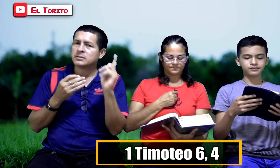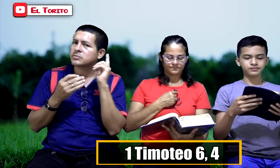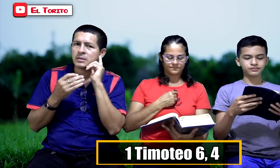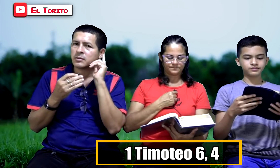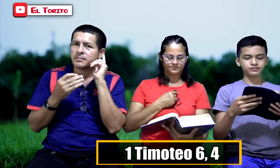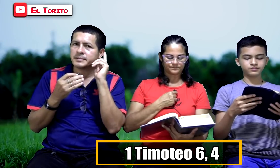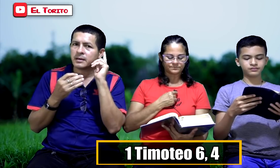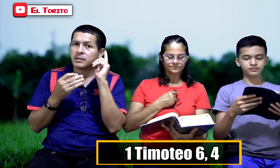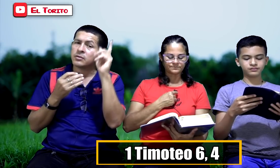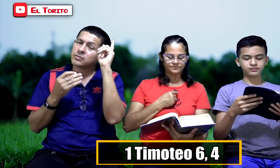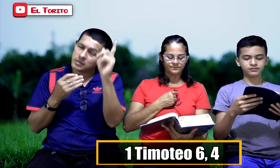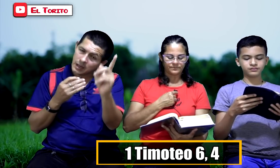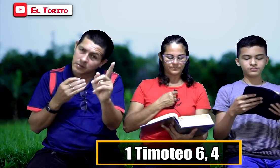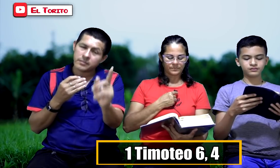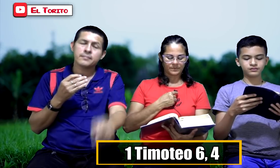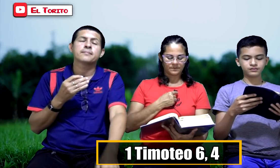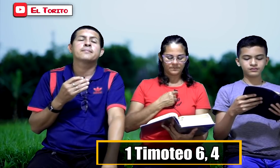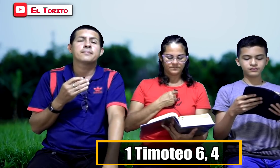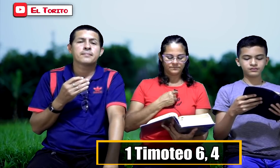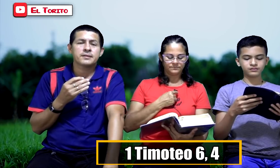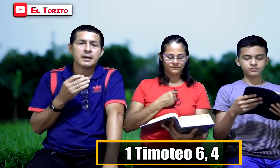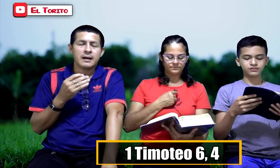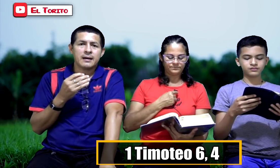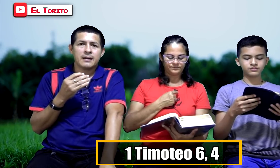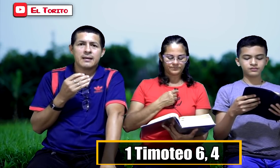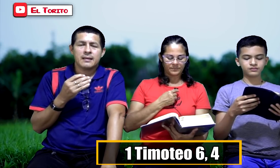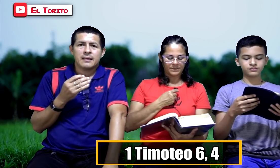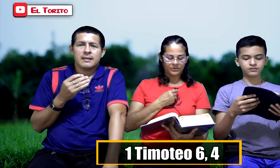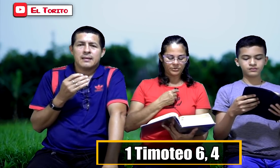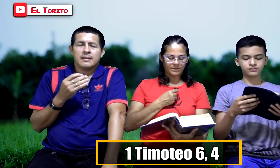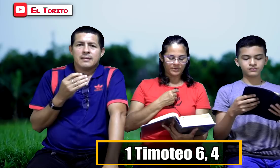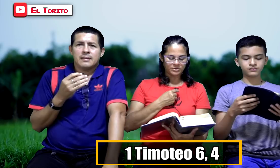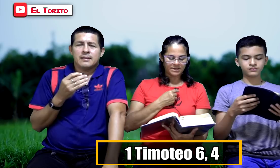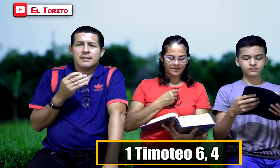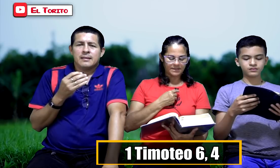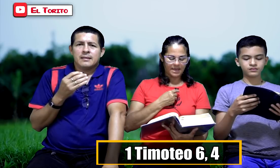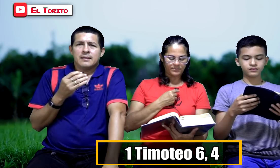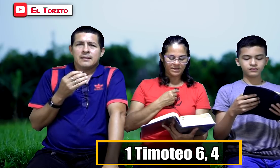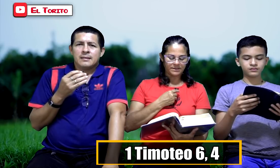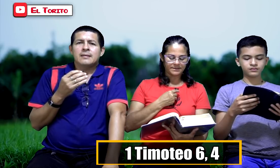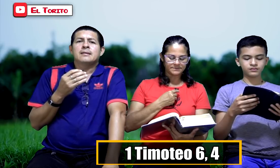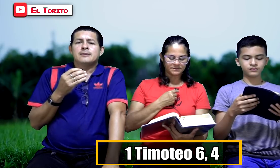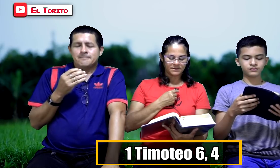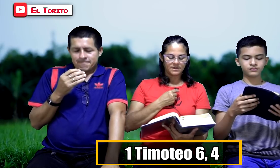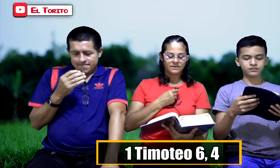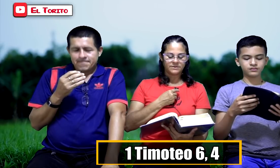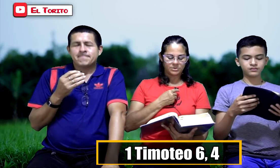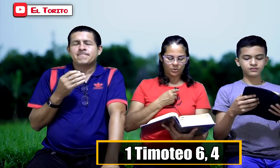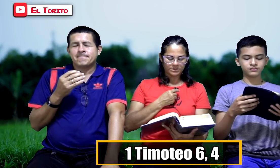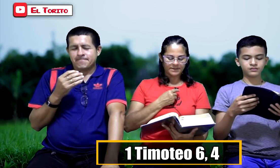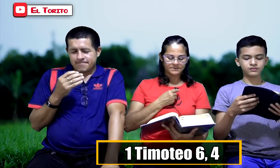escuchado el mensaje de Dios. Cuidado, siguen. De donde proceden envidias, discordias,